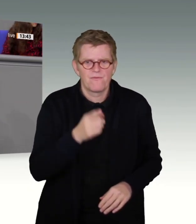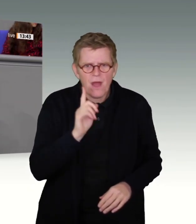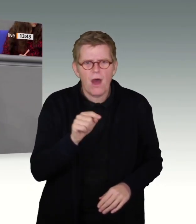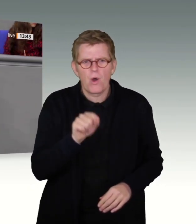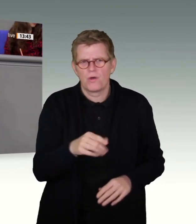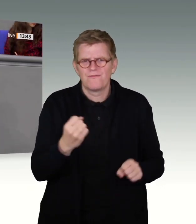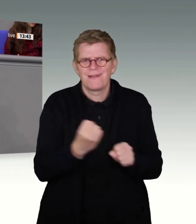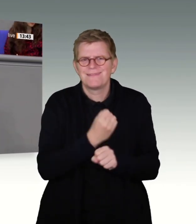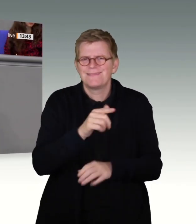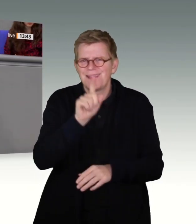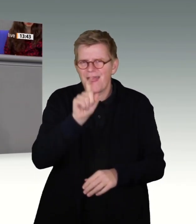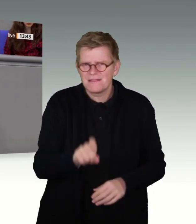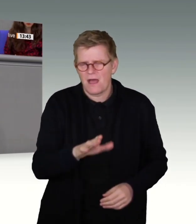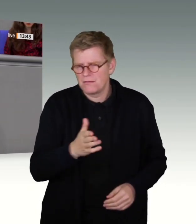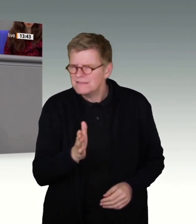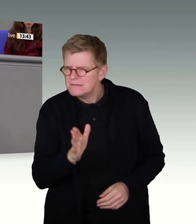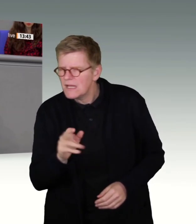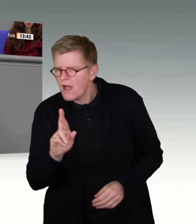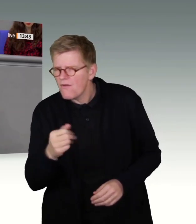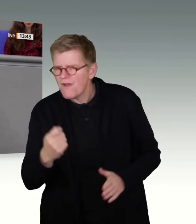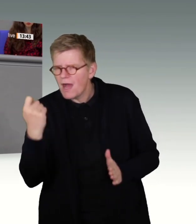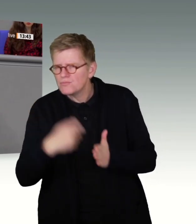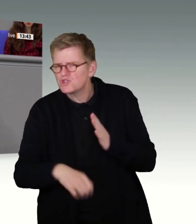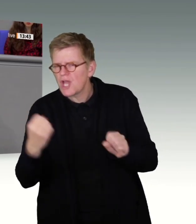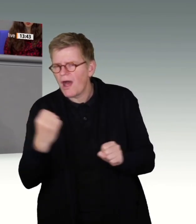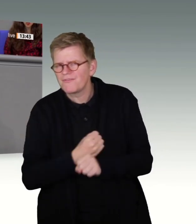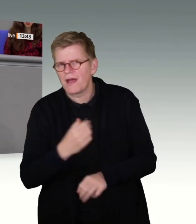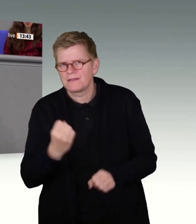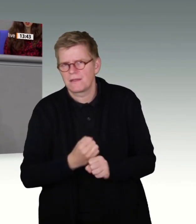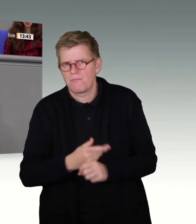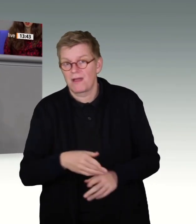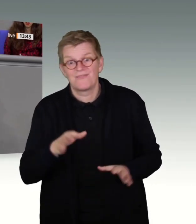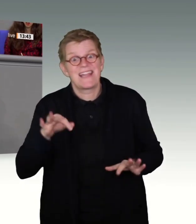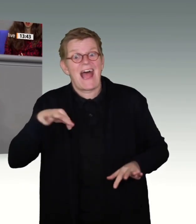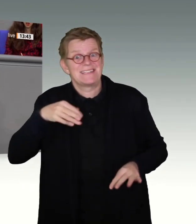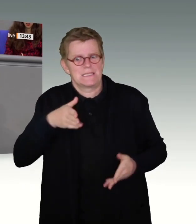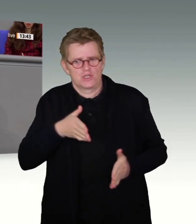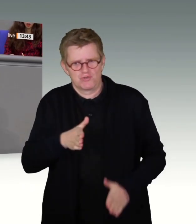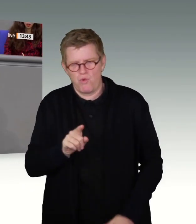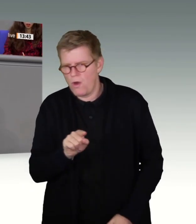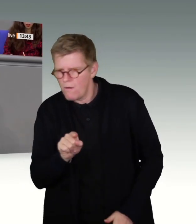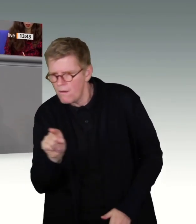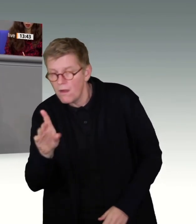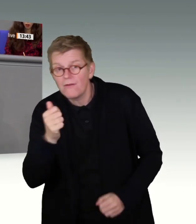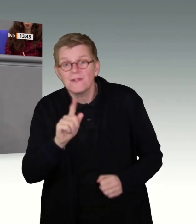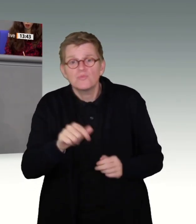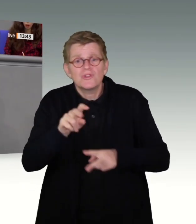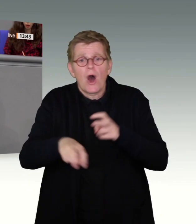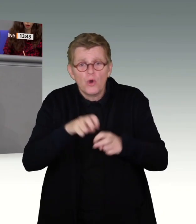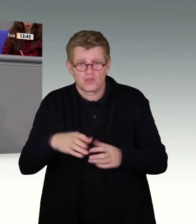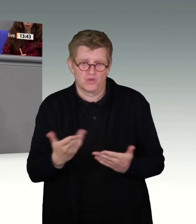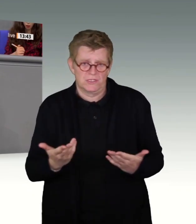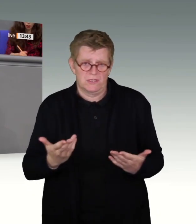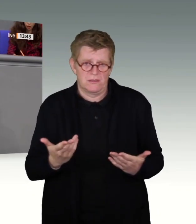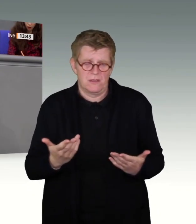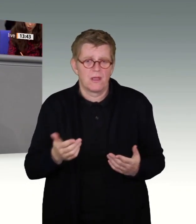die zu den Tätern dieser widerlichen Straftaten führt, auch zu nutzen, und wem es ein ernsthaftes Anliegen ist, den